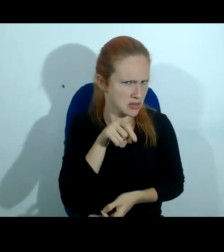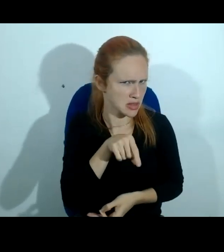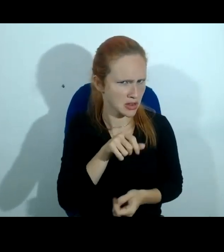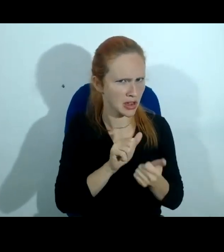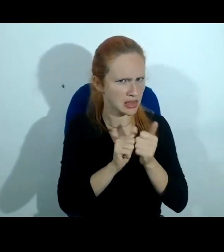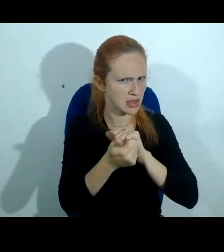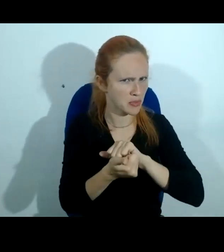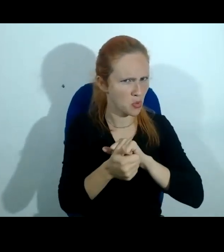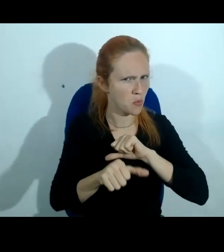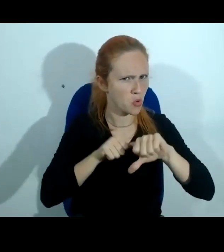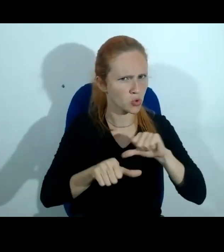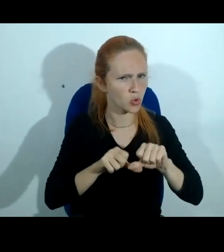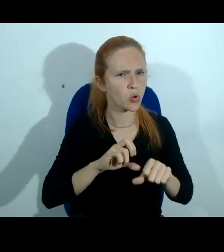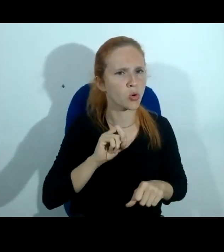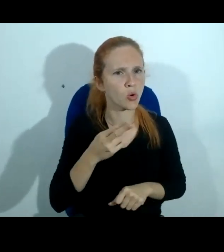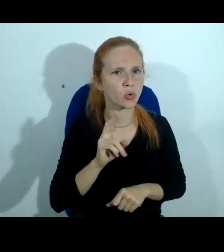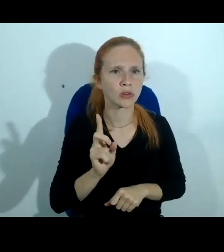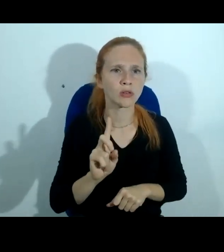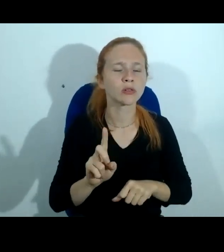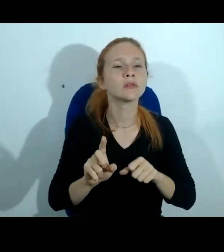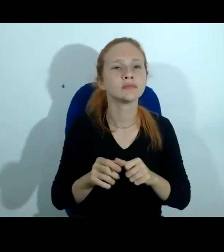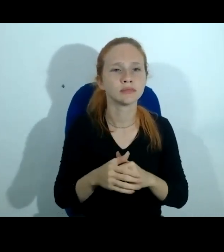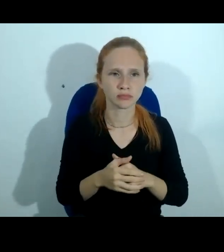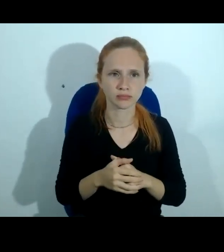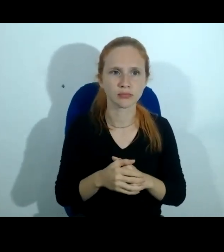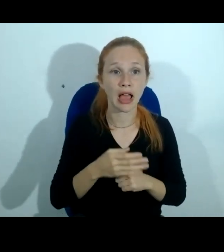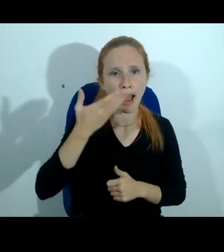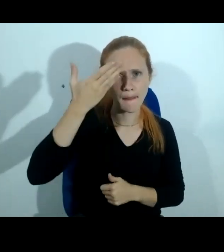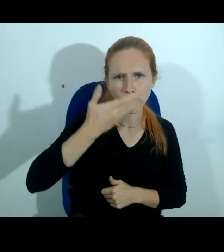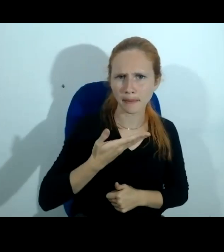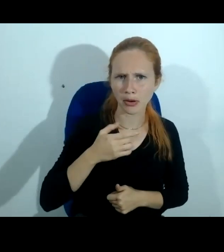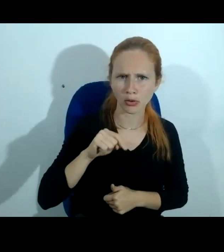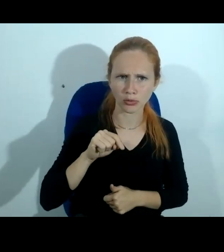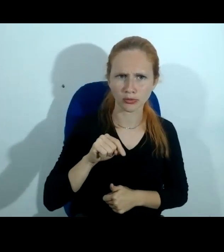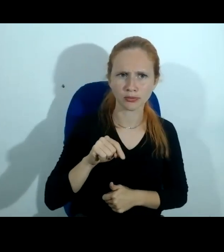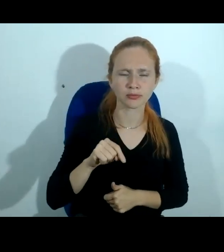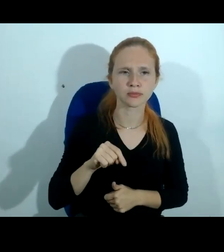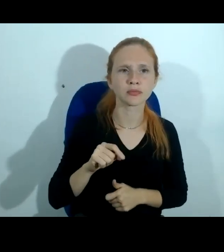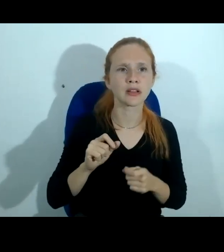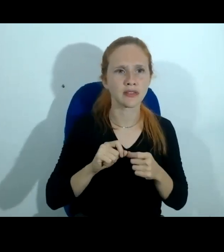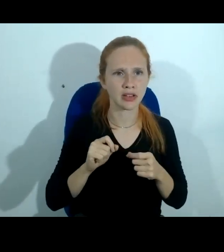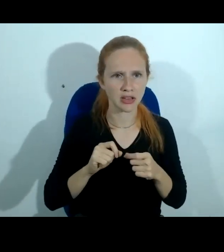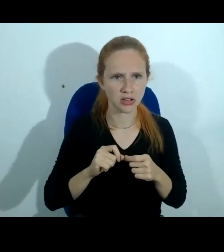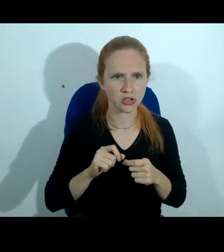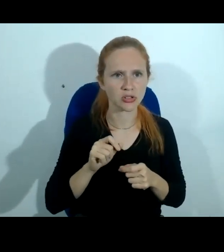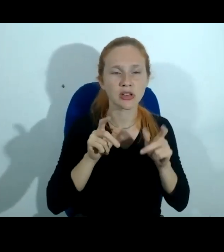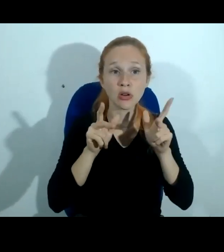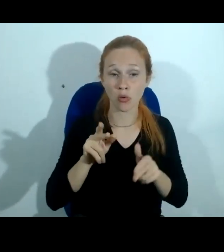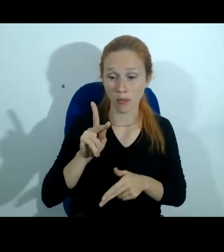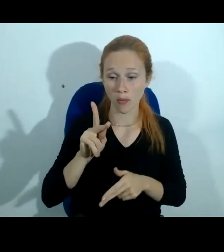ou não e finalmente a reprodutibilidade essa prova repetindo os métodos passo a passo que o perito